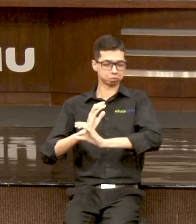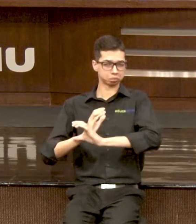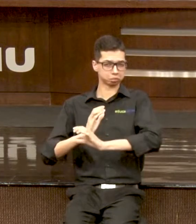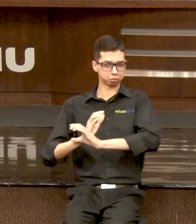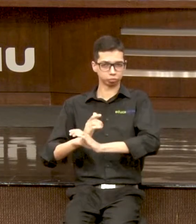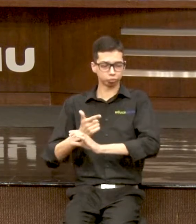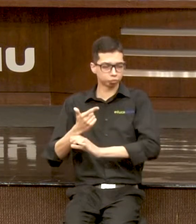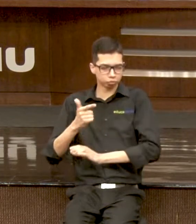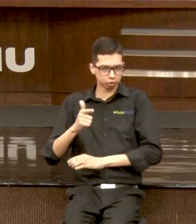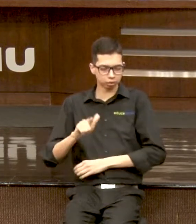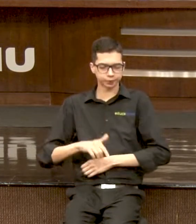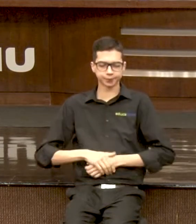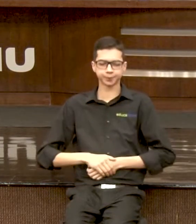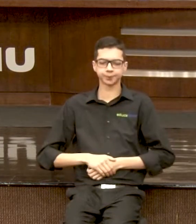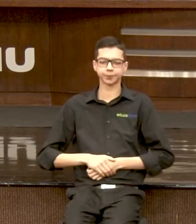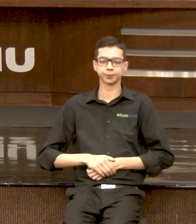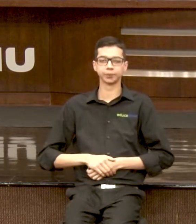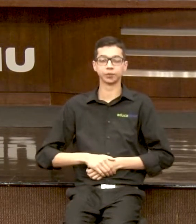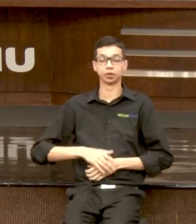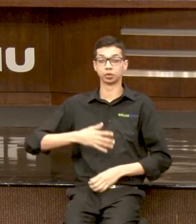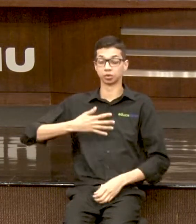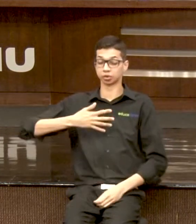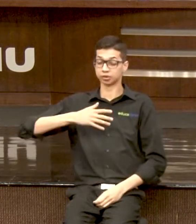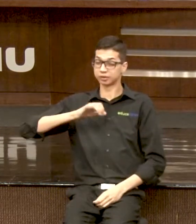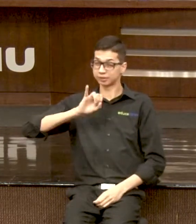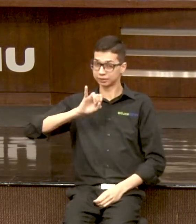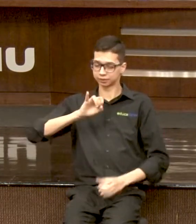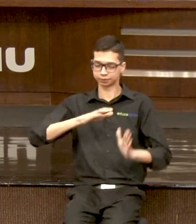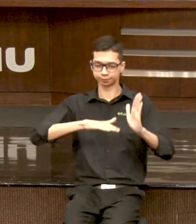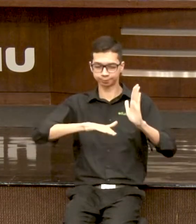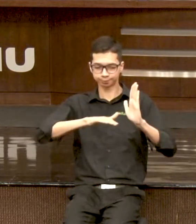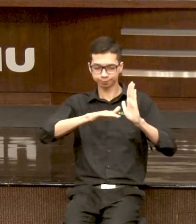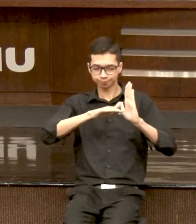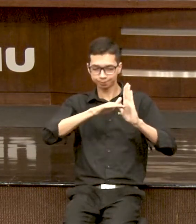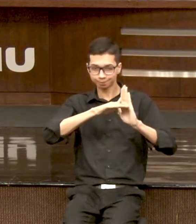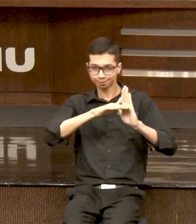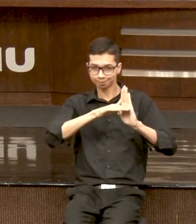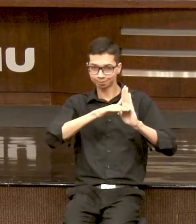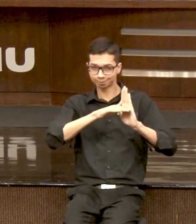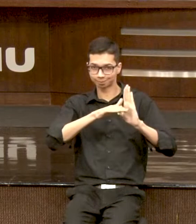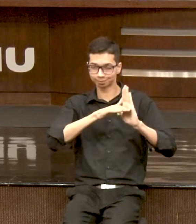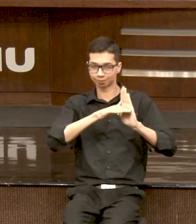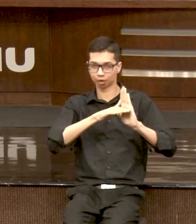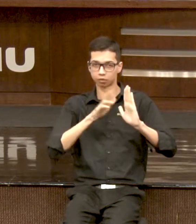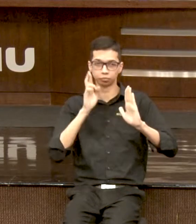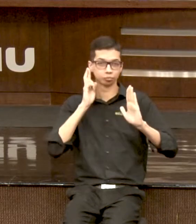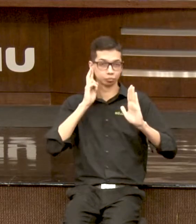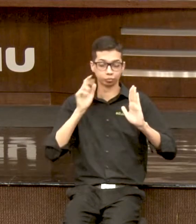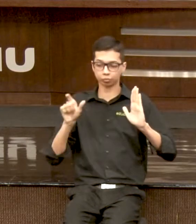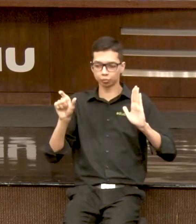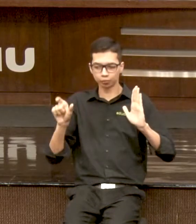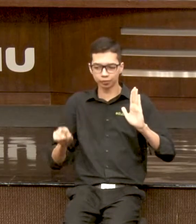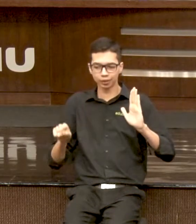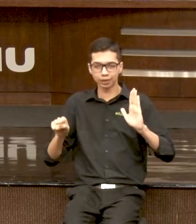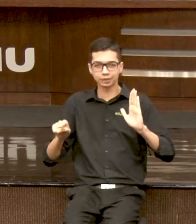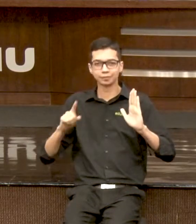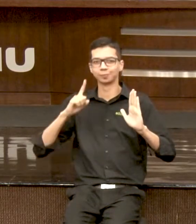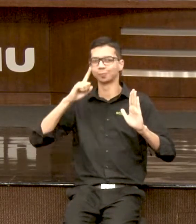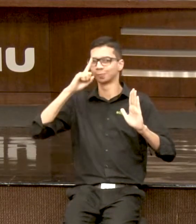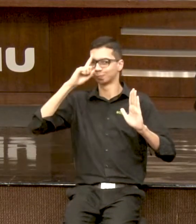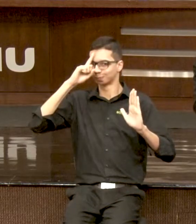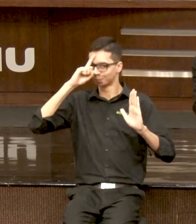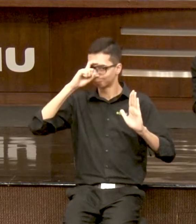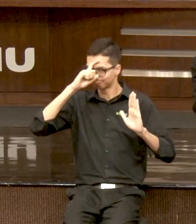Quando a gente tem uma perda moderada. Então, aí essa criança já vai ter uma dificuldade maior na